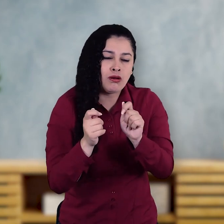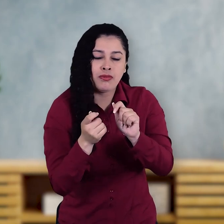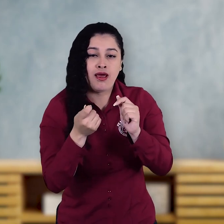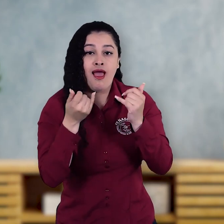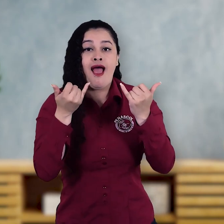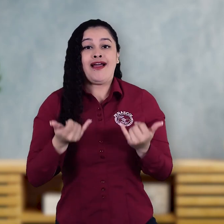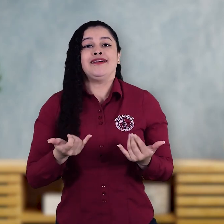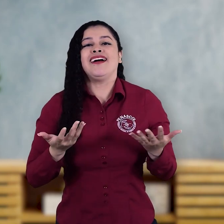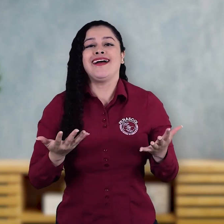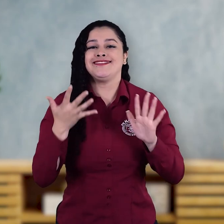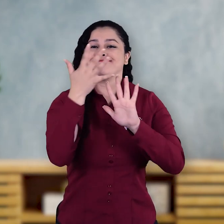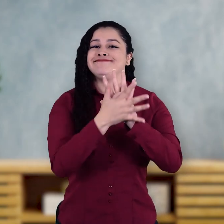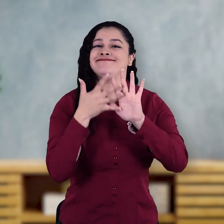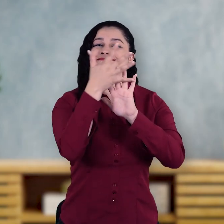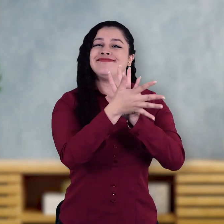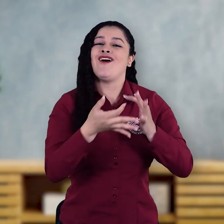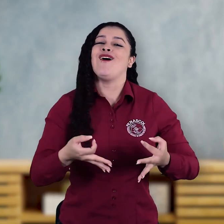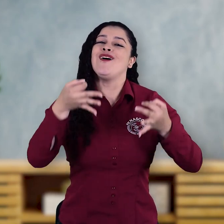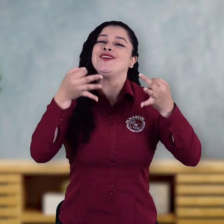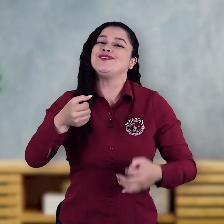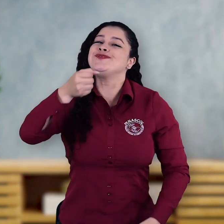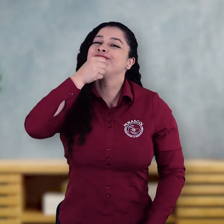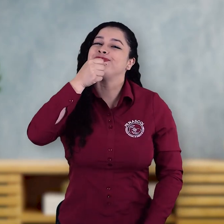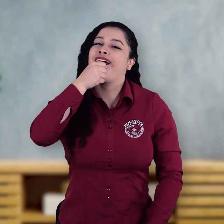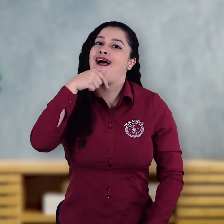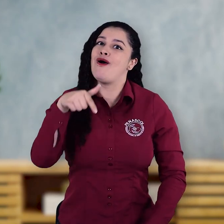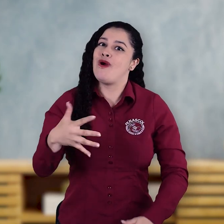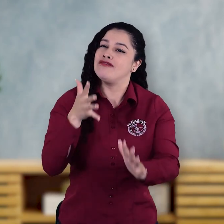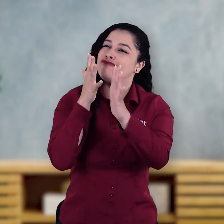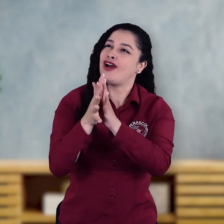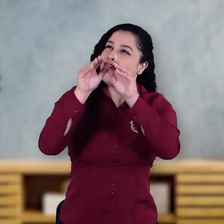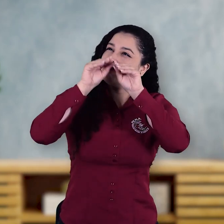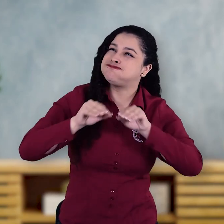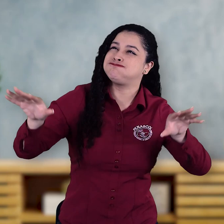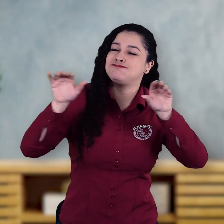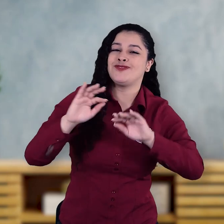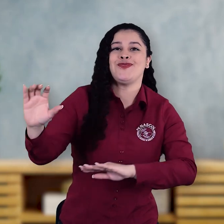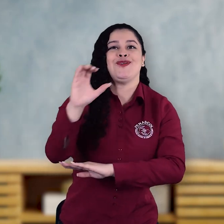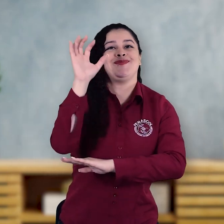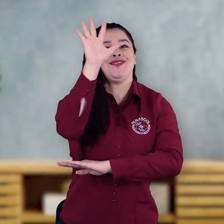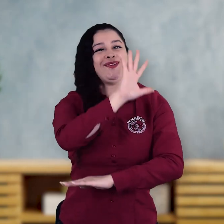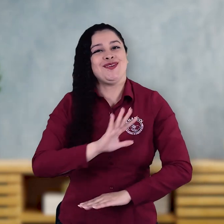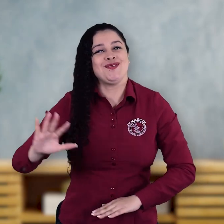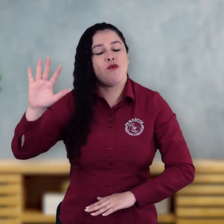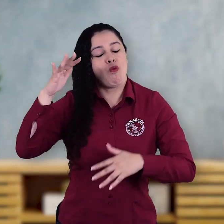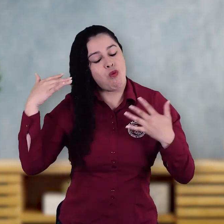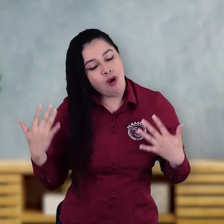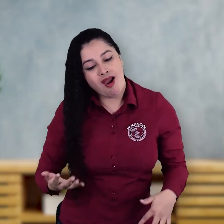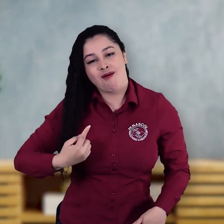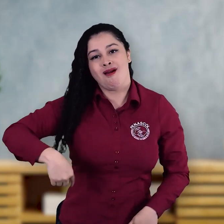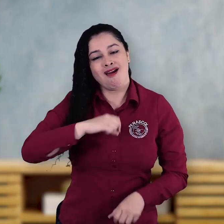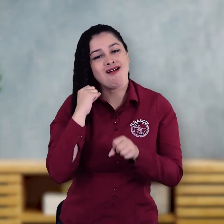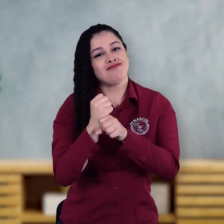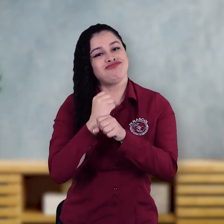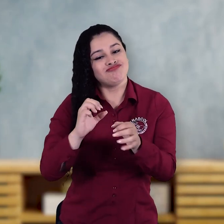y llegando a nuestro noticiero oficial. Noti señales. Llegando su señal a todo Colombia. Y es así que FENASCOL sigue